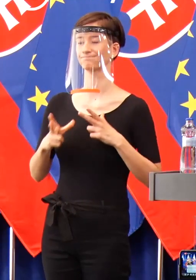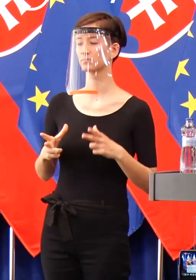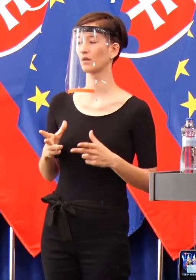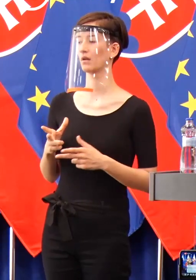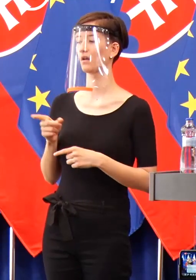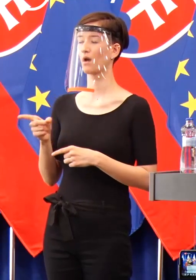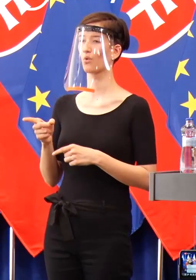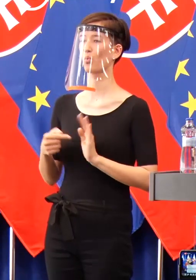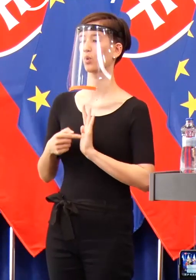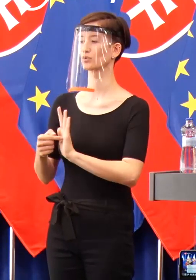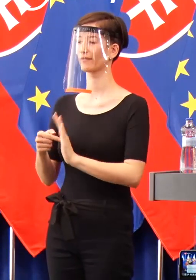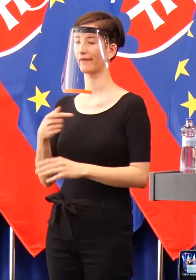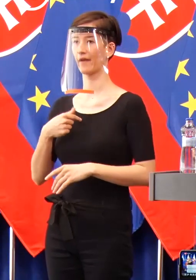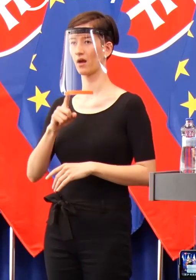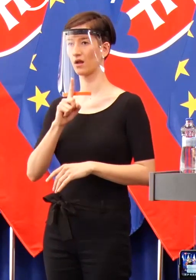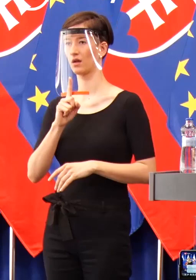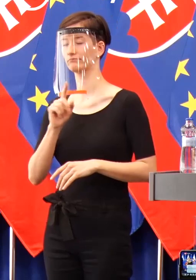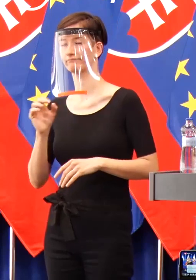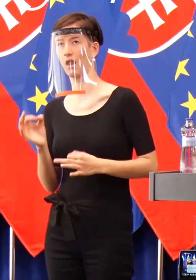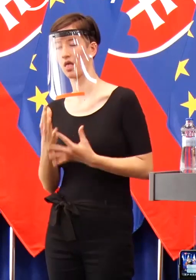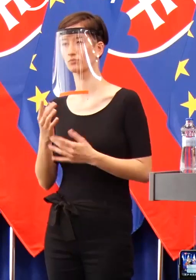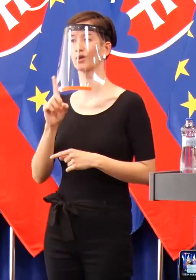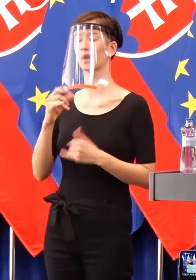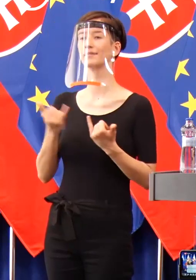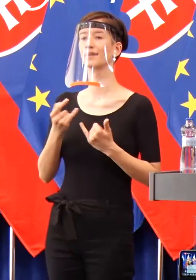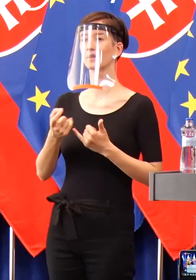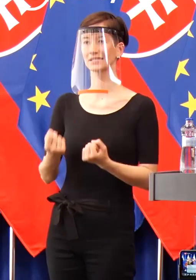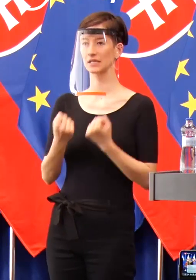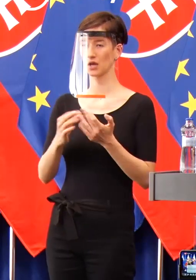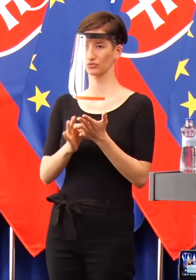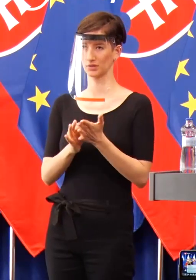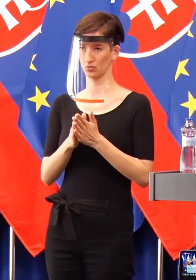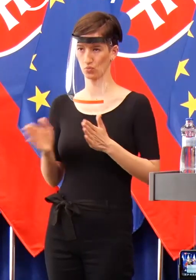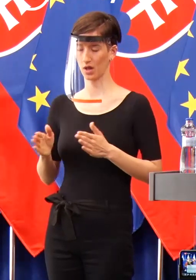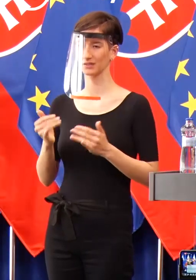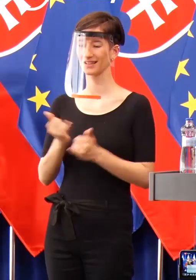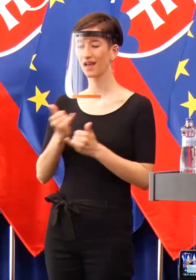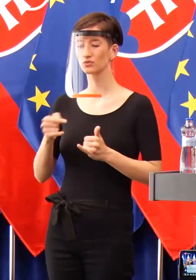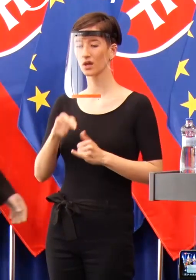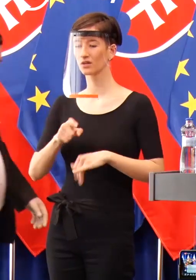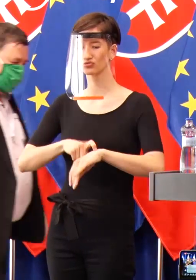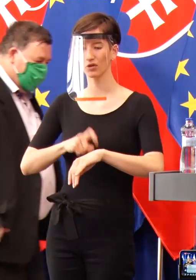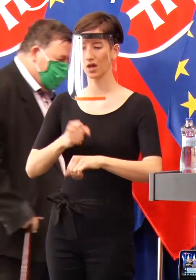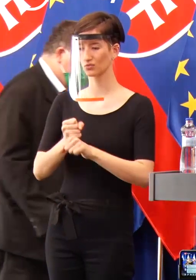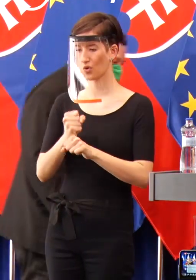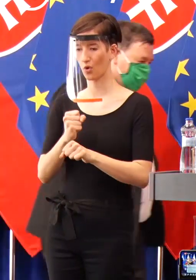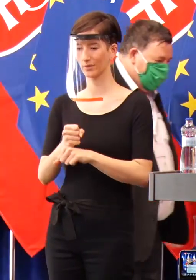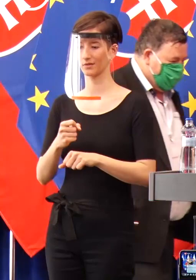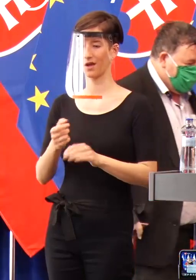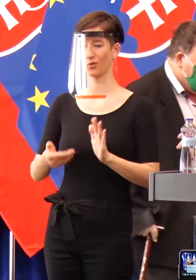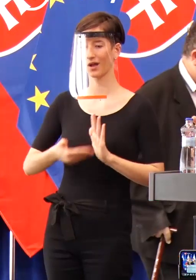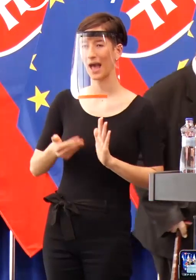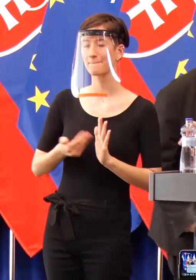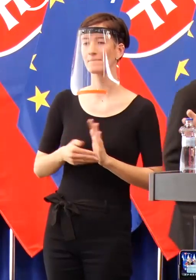vlády. Ale my sme mimoriadne v ťažkej situácii. A tu teraz nie je čas na to si robiť individuálne politické body alebo vyzúvať sa